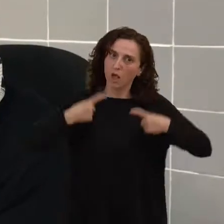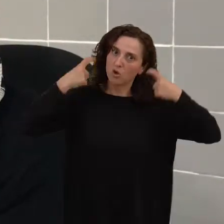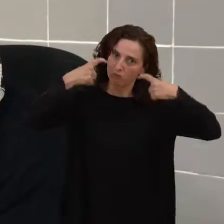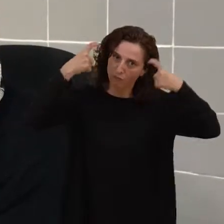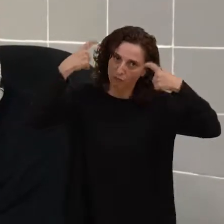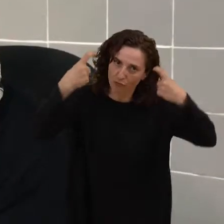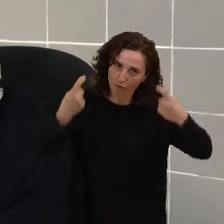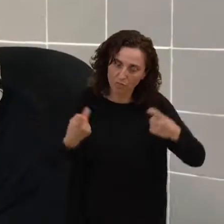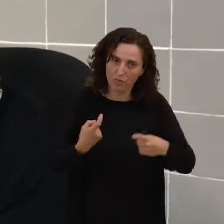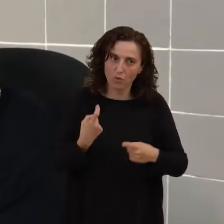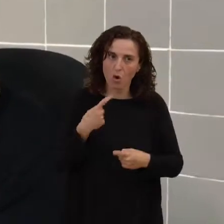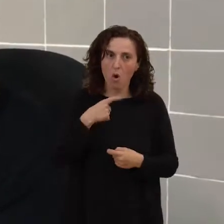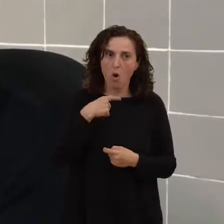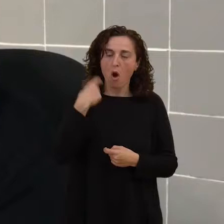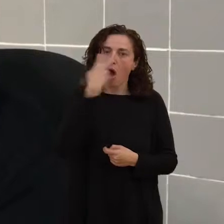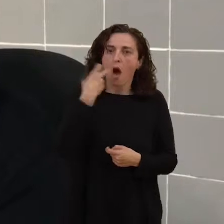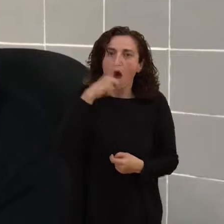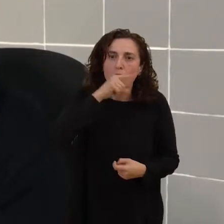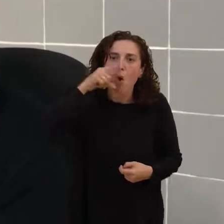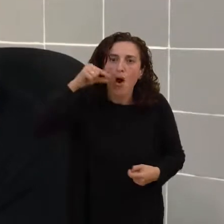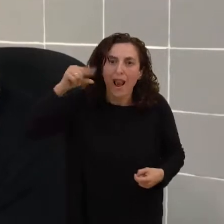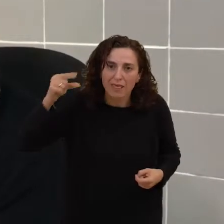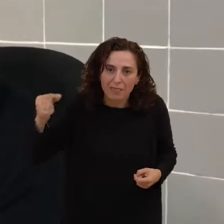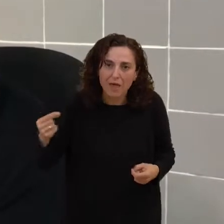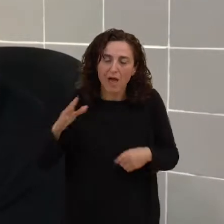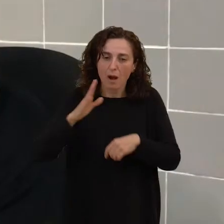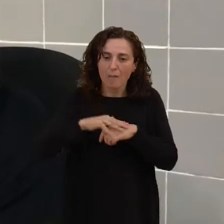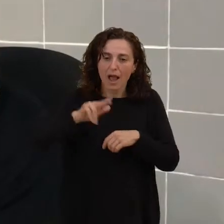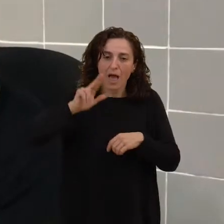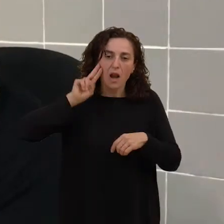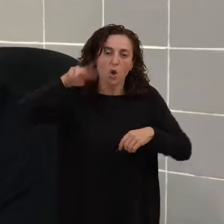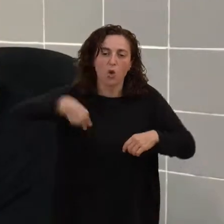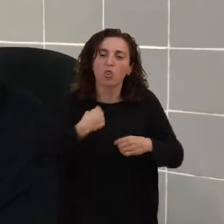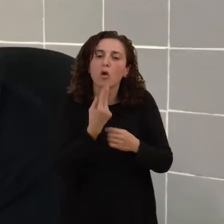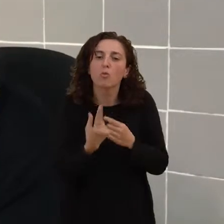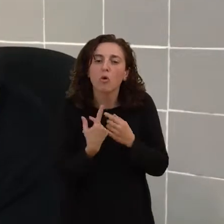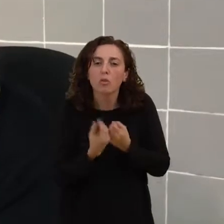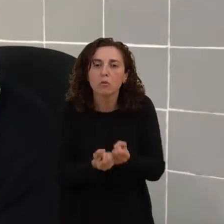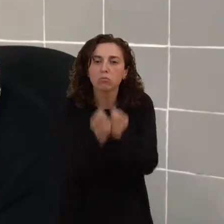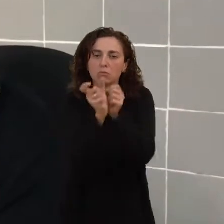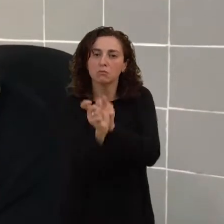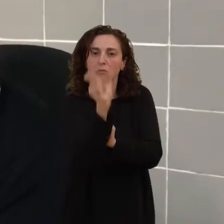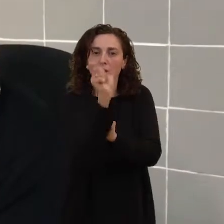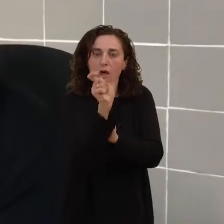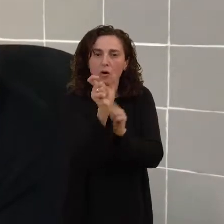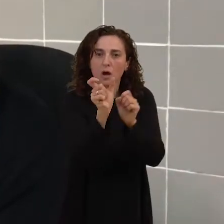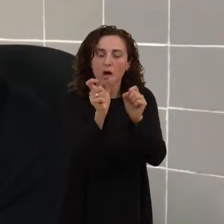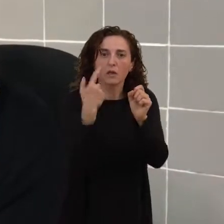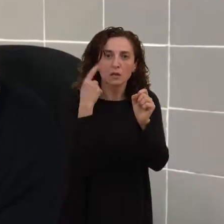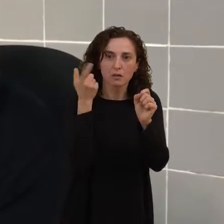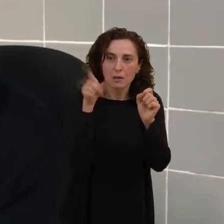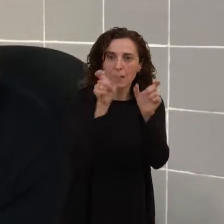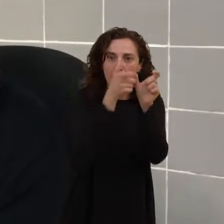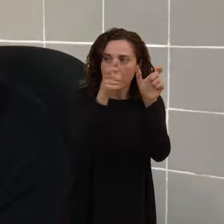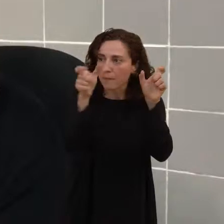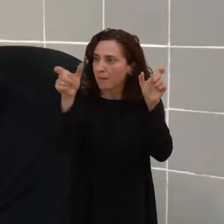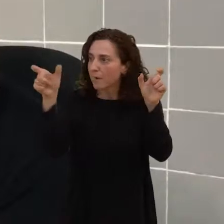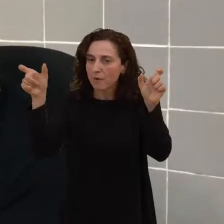mucho más a la hora de vocalizar y a la hora de leer otra vez lo que salía en